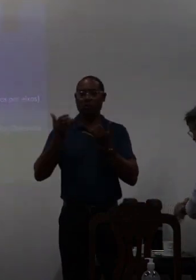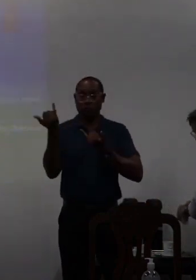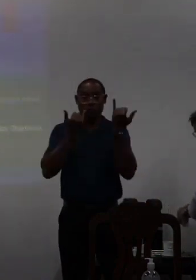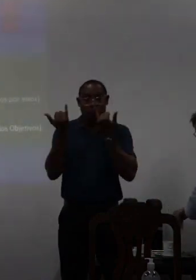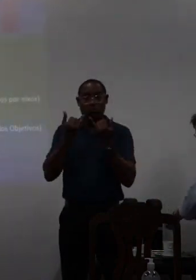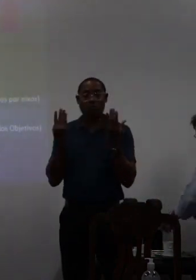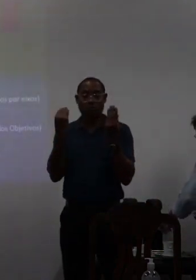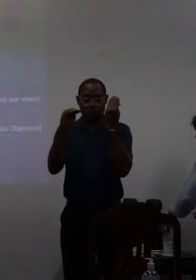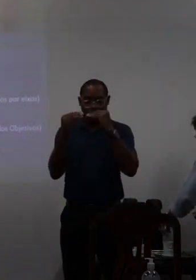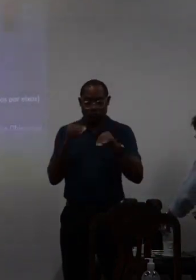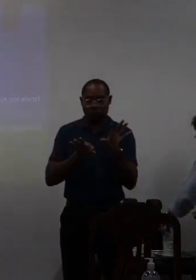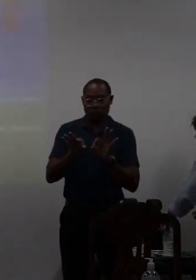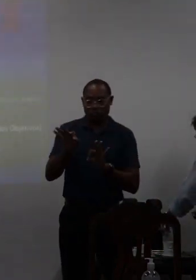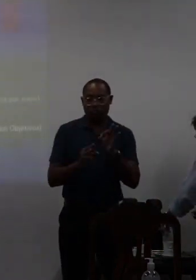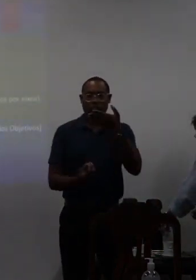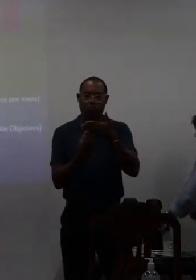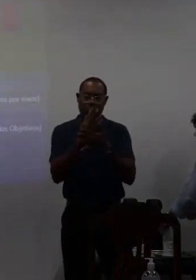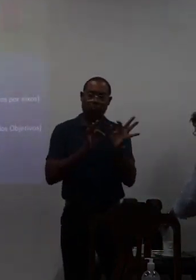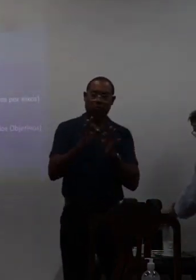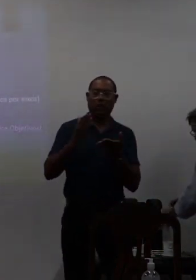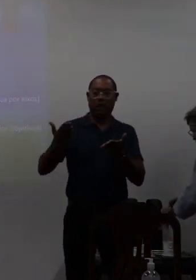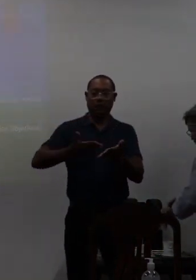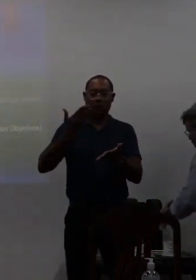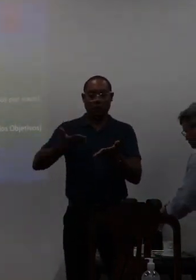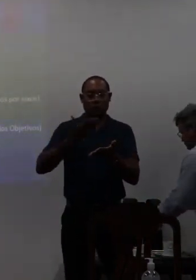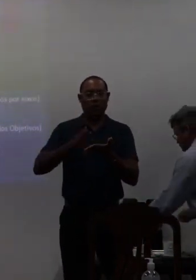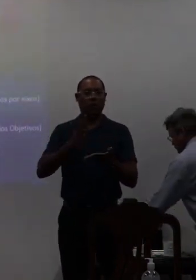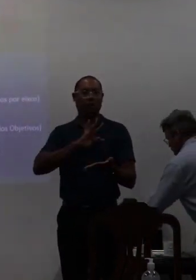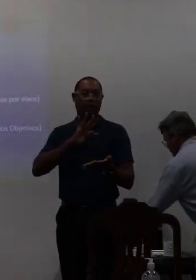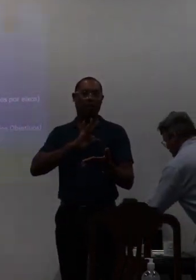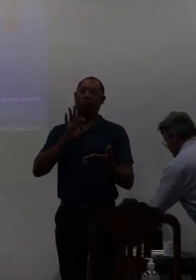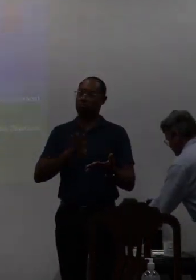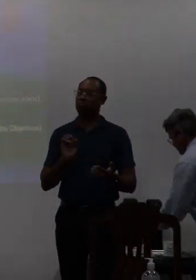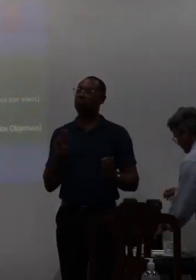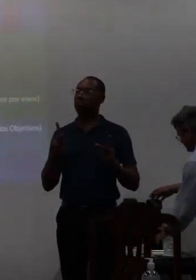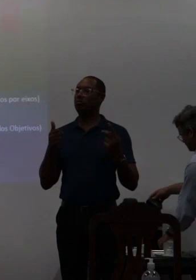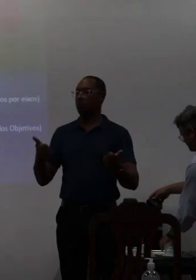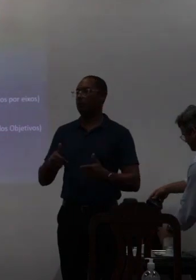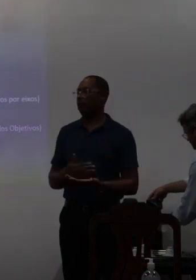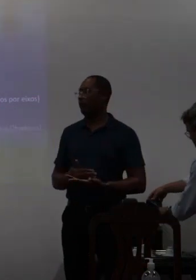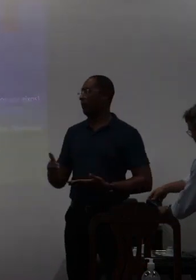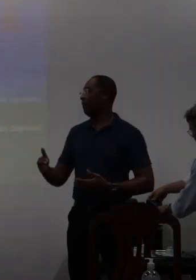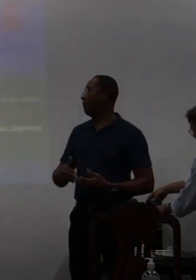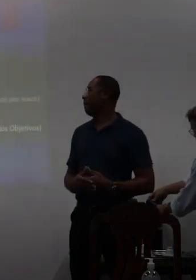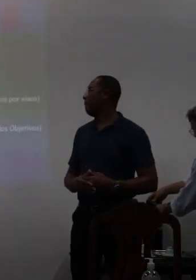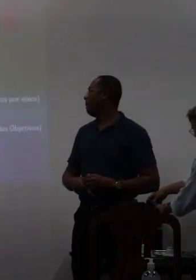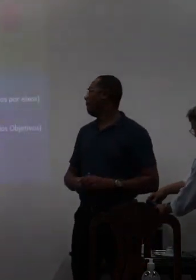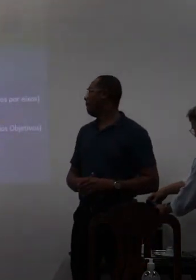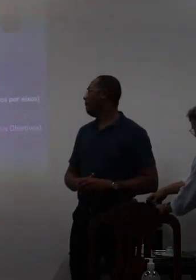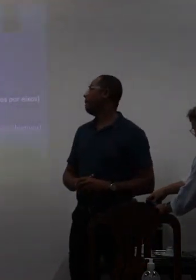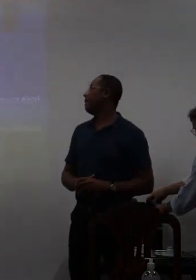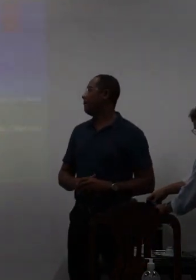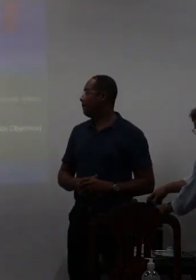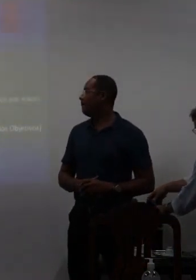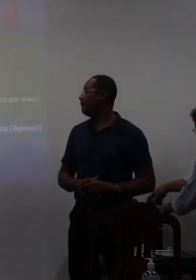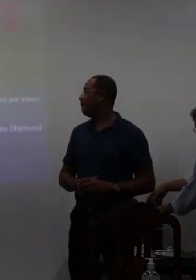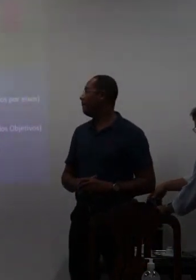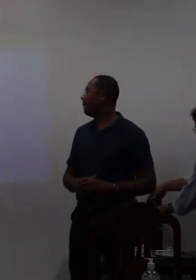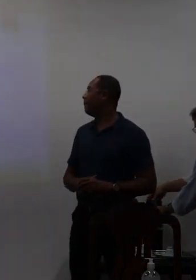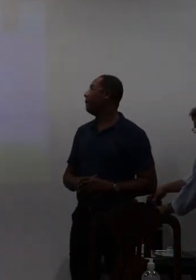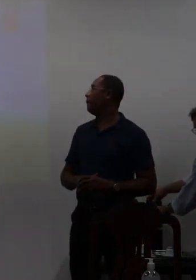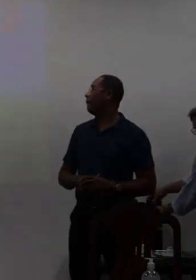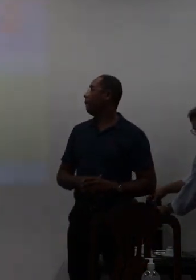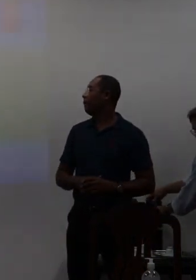começamos a fazer a construção das fichas técnicas tá certo então assim é uma relação